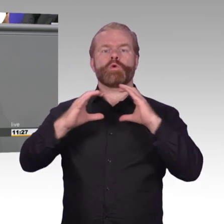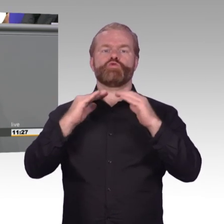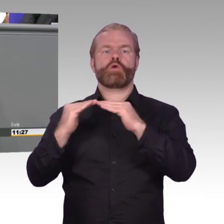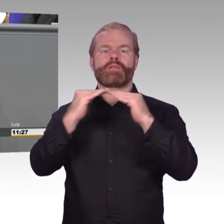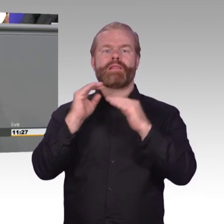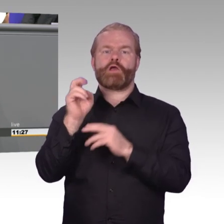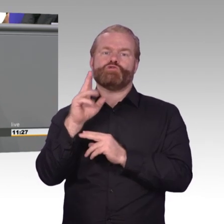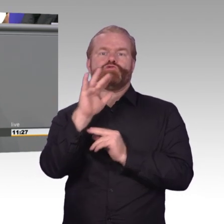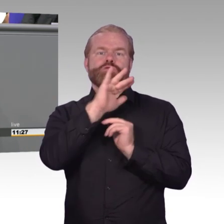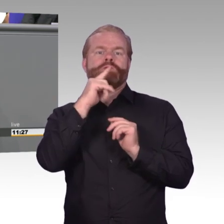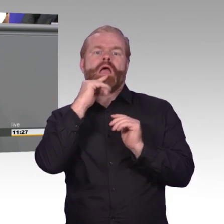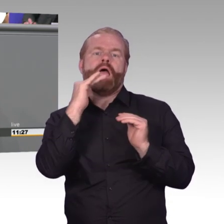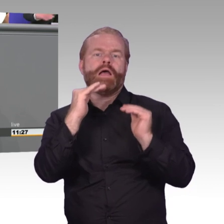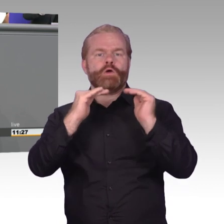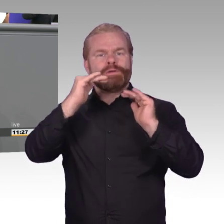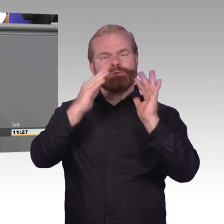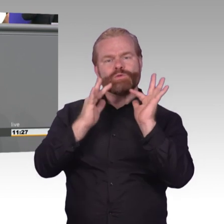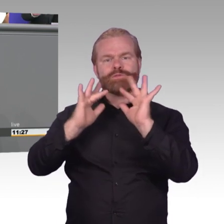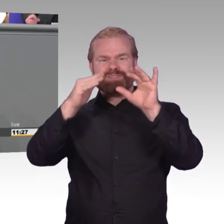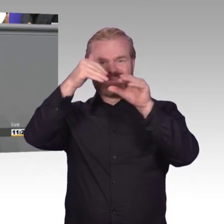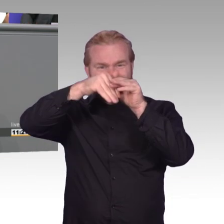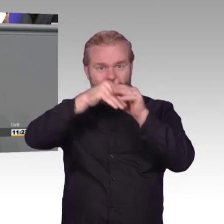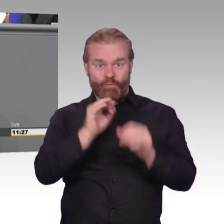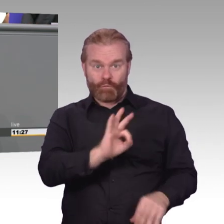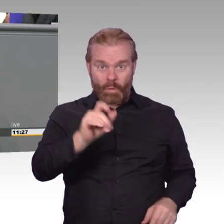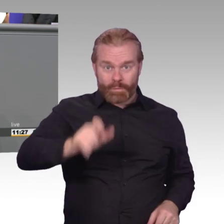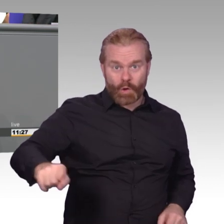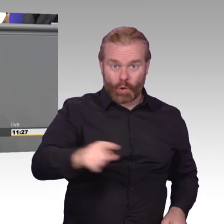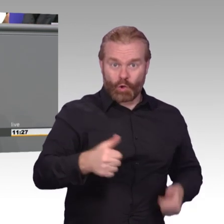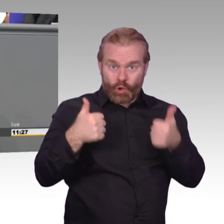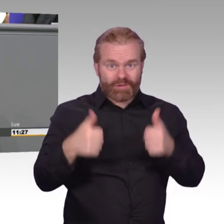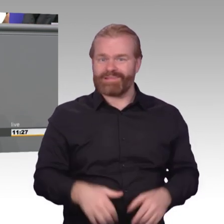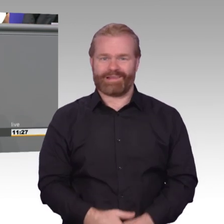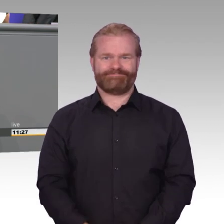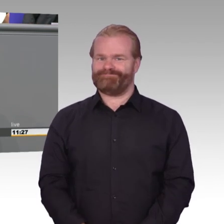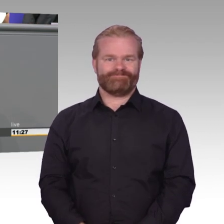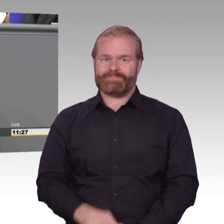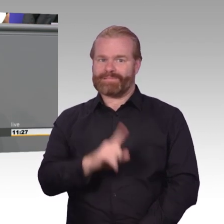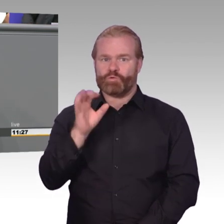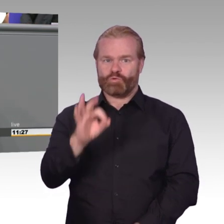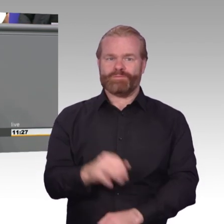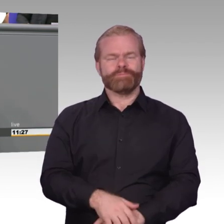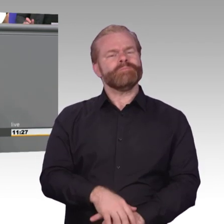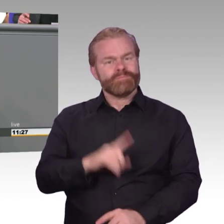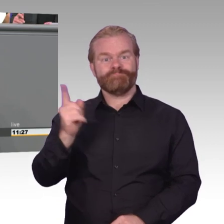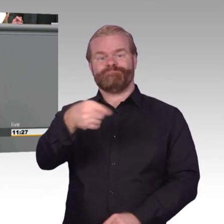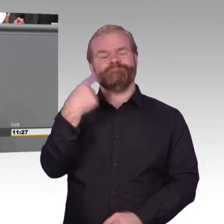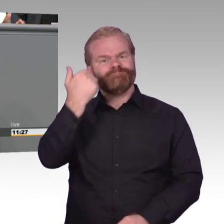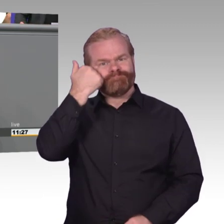erfolgen. Und das heißt nicht, dass der Staat jeden Bürger bis ins kleinste Detail ausspionieren darf. Und warum sollen für Zugriffe in der digitalen